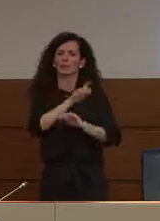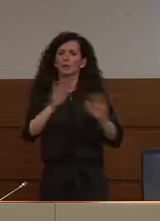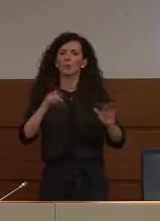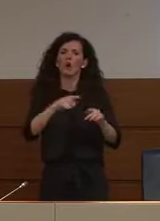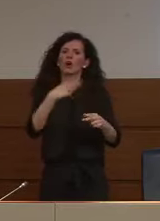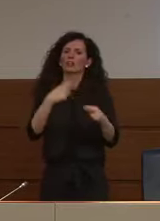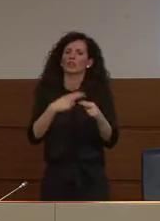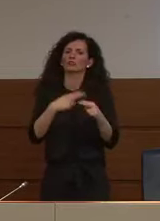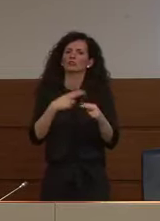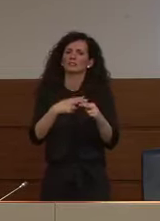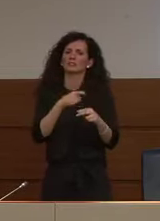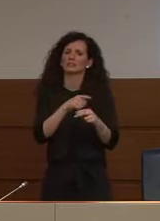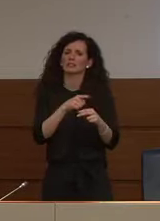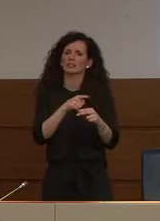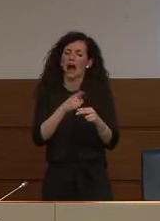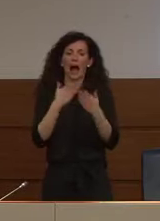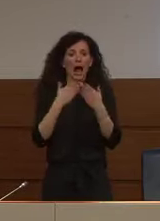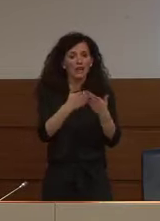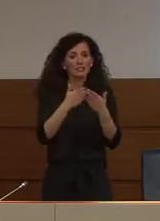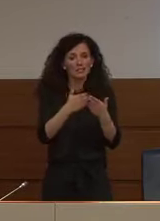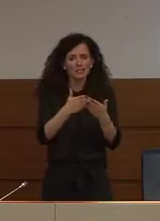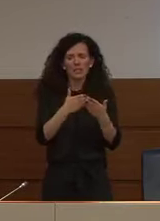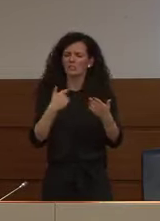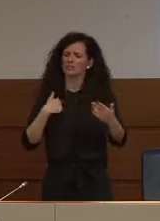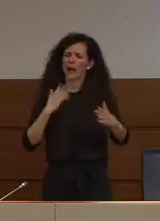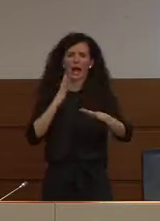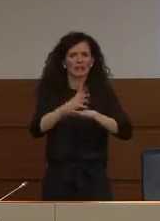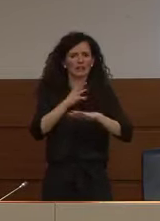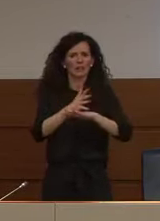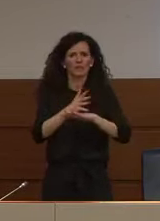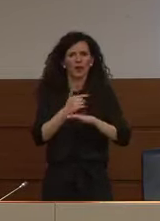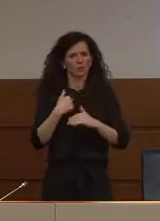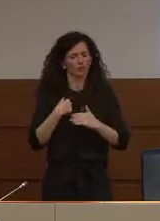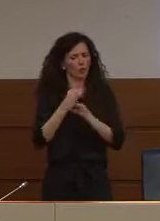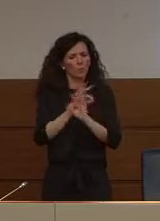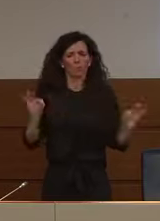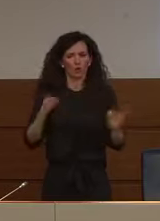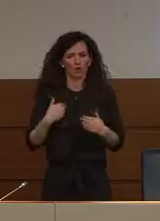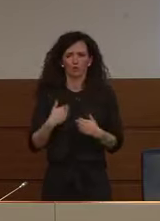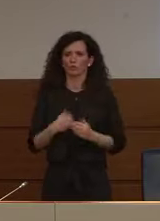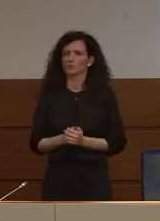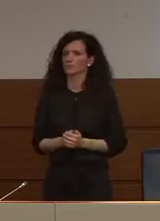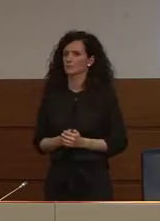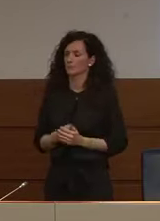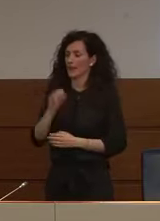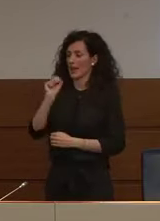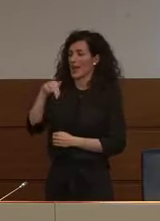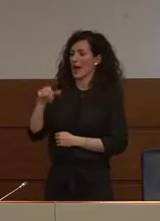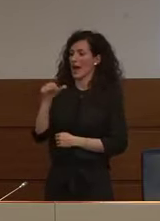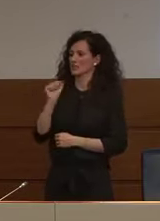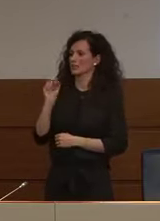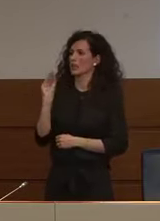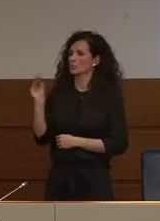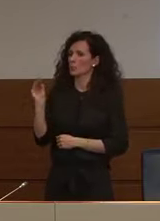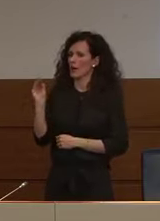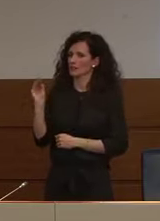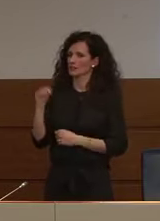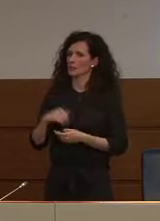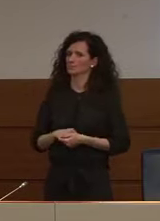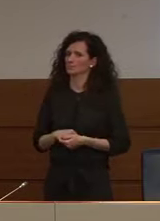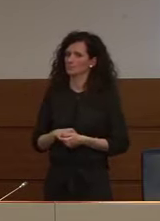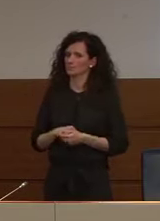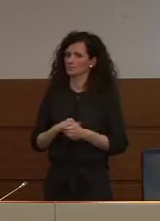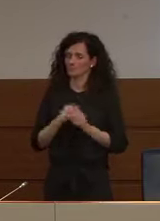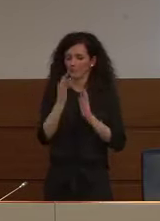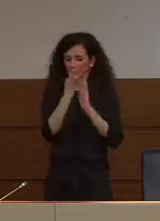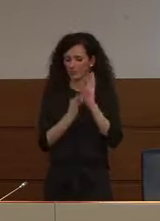necessità di assistenza e di intervento Lorenzo Attianese dell'Ansa all'unico dei dati